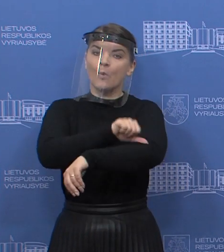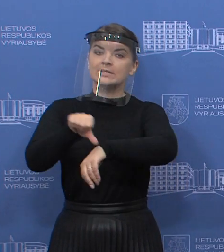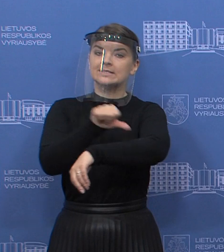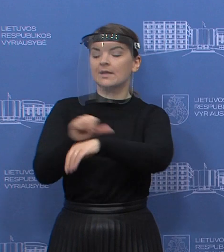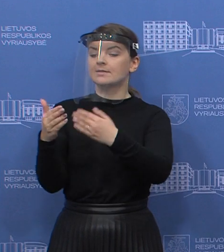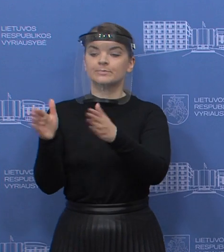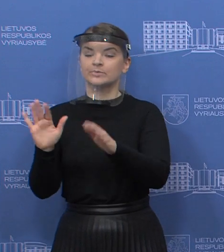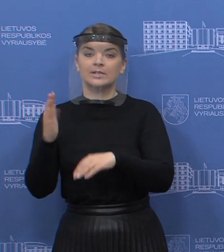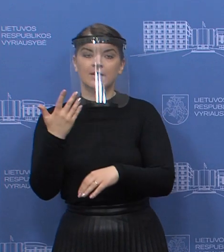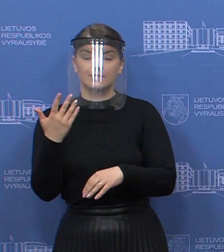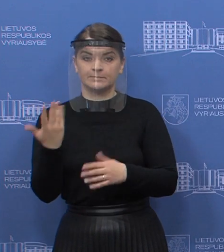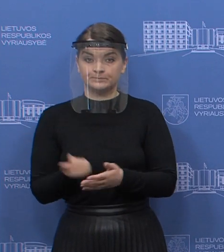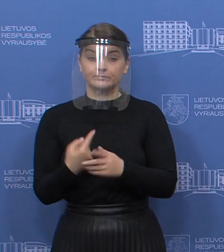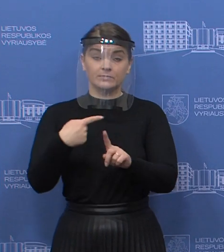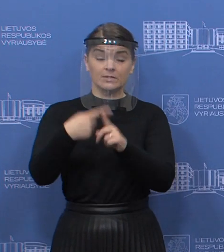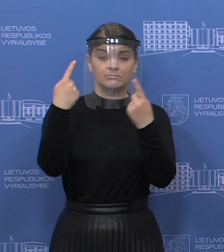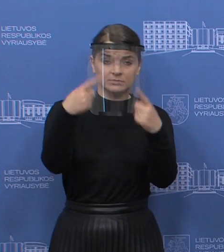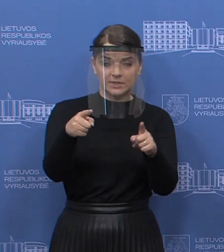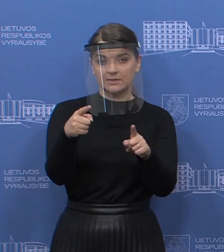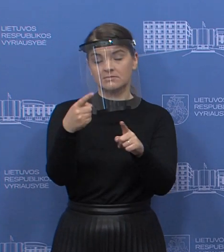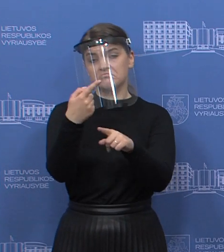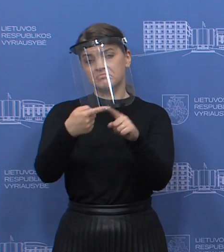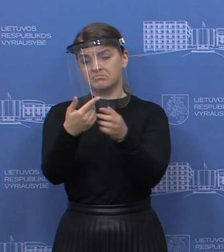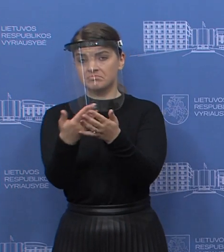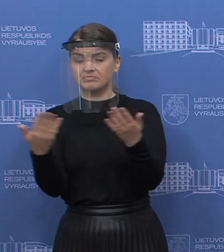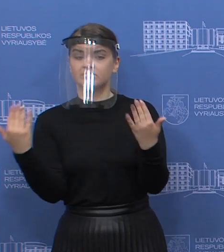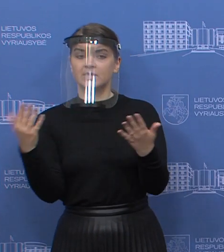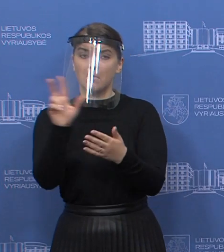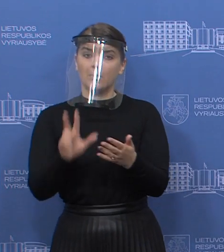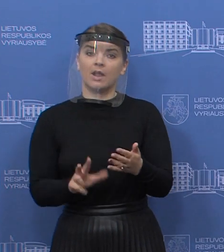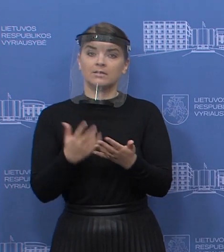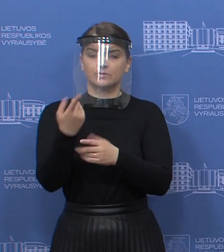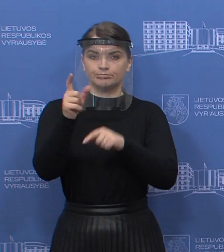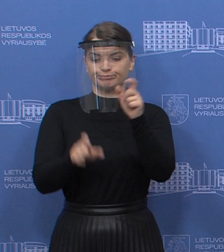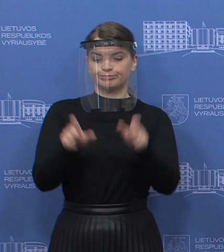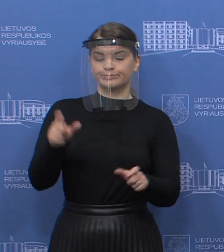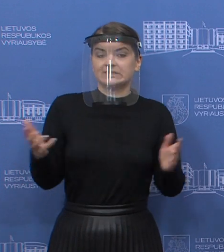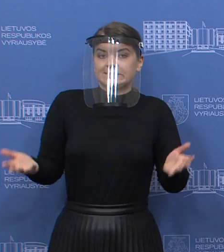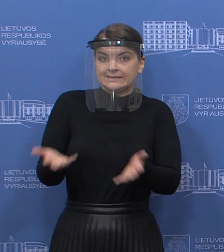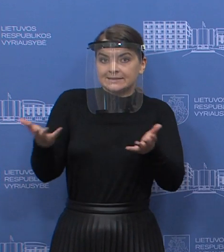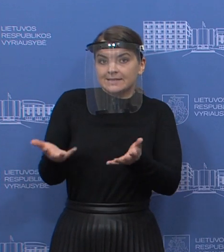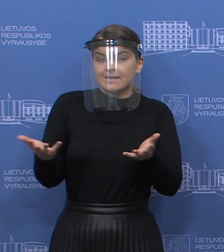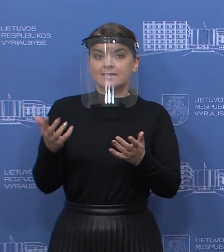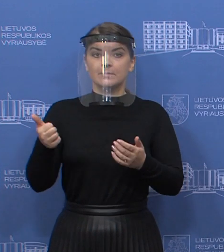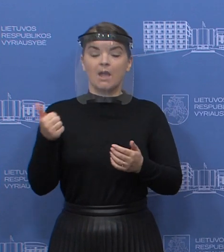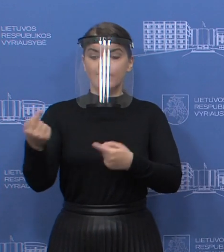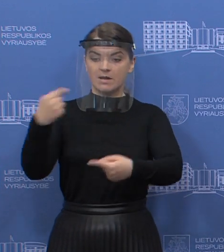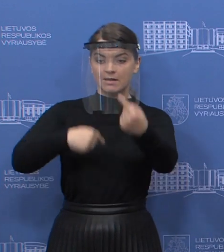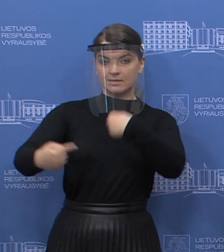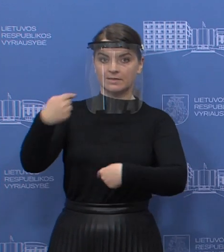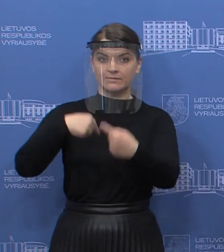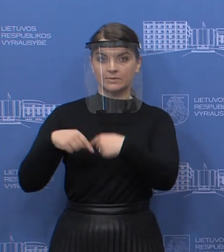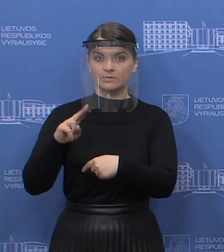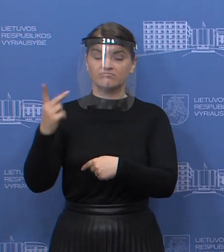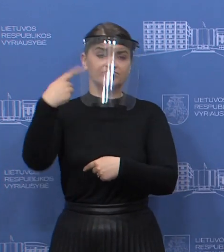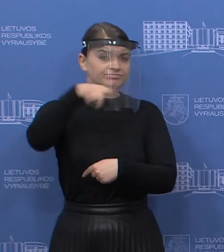regione ir skatinsim kitas priemonės Baltijos valstybių piliečiams, kad iš tikrųjų būtų amortizuojama tie neteikimai, kurias patėdė